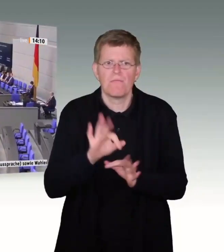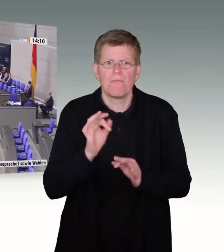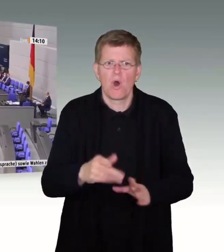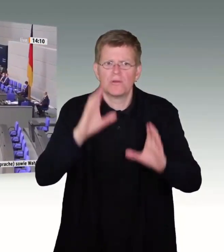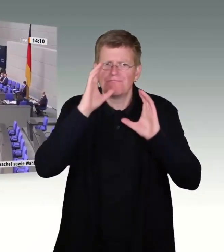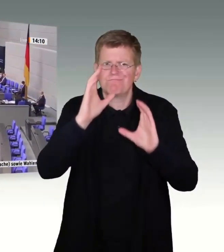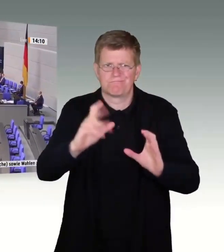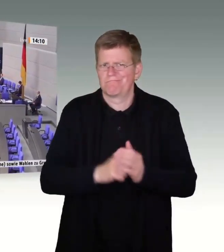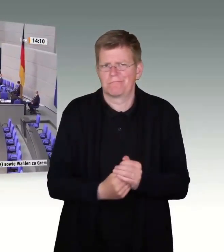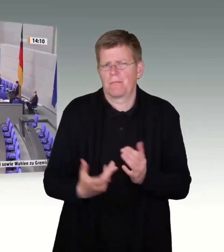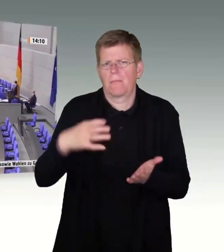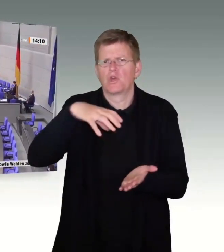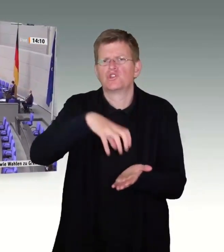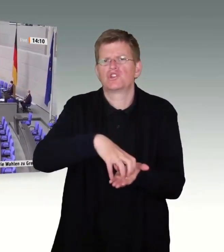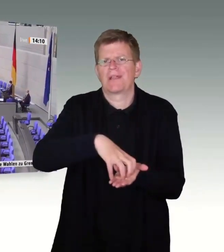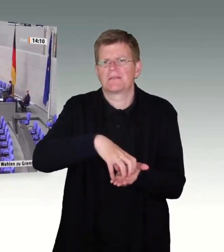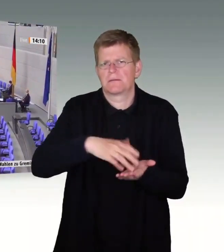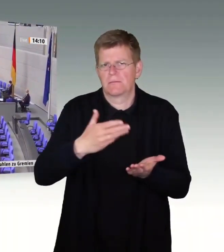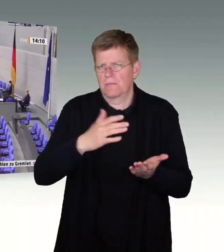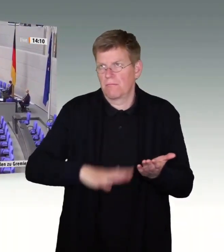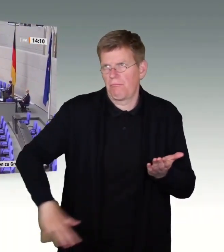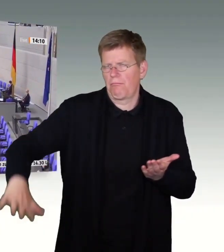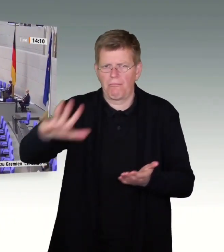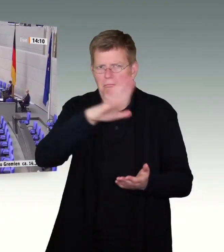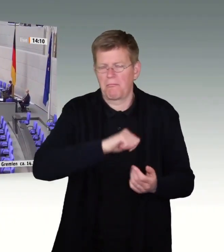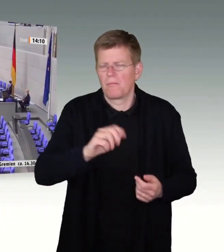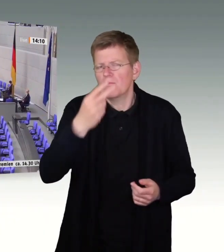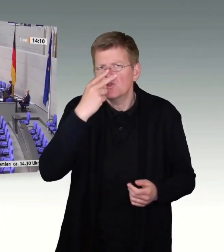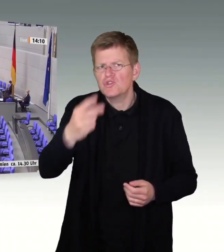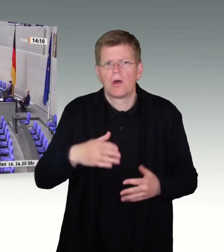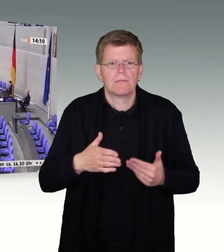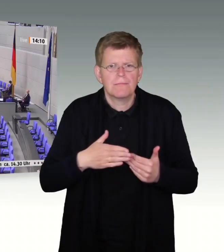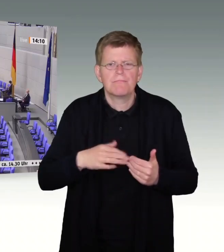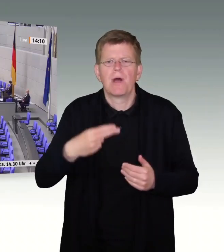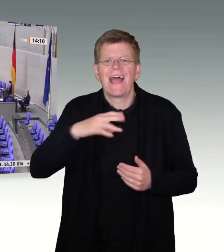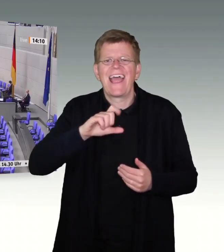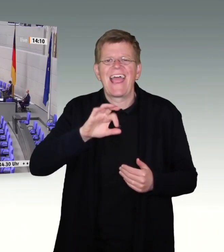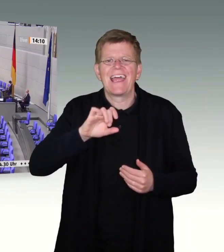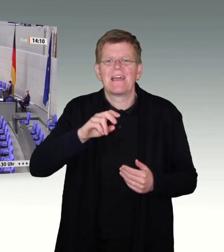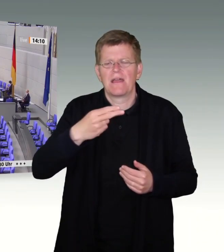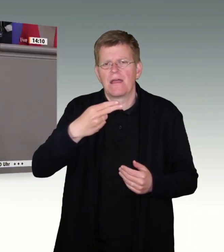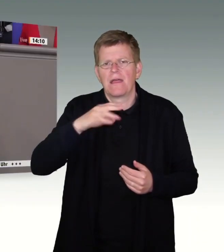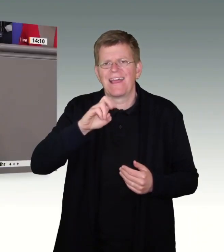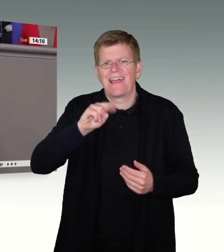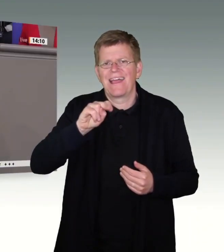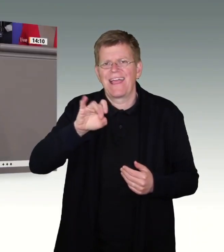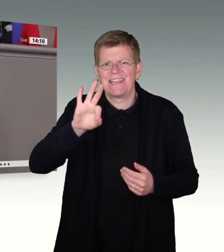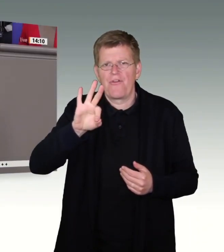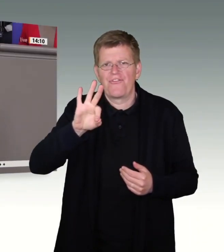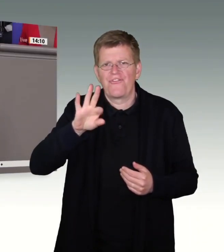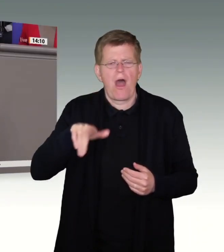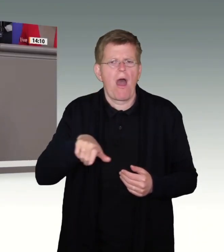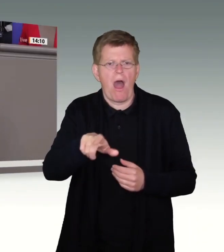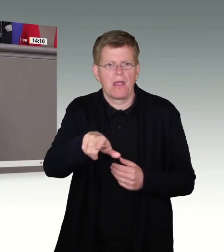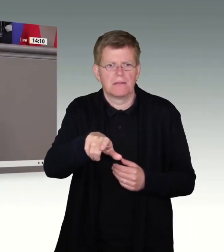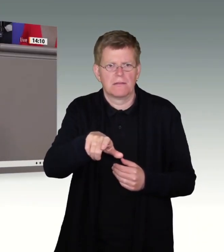Migrationspolitik ist. Es genügt bereits ein Blick in das beschauliche Hennef am Rhein. Hier vergewaltigte 2019 der